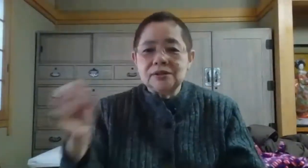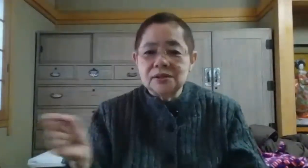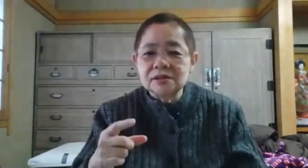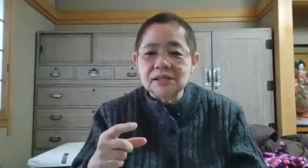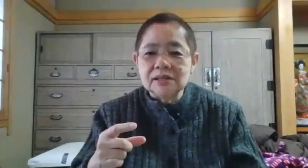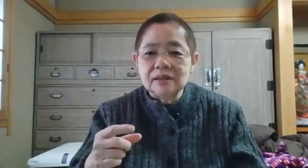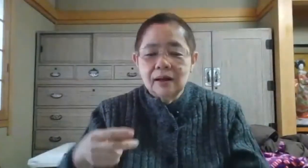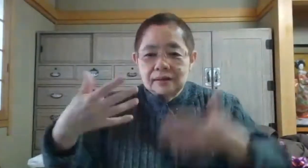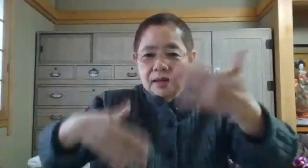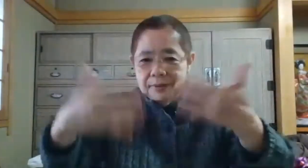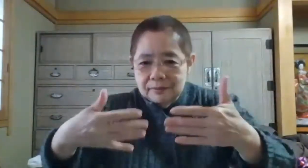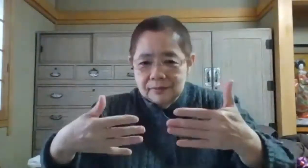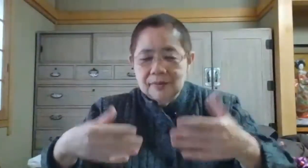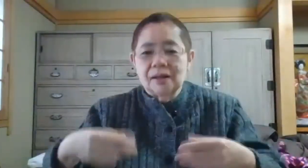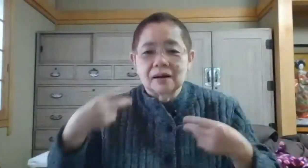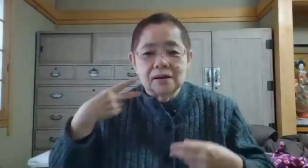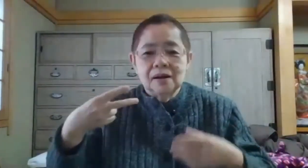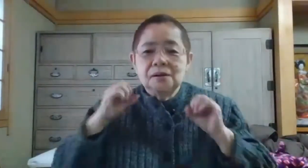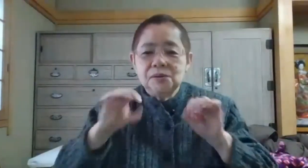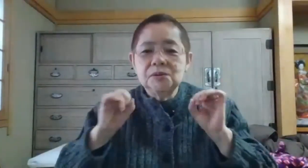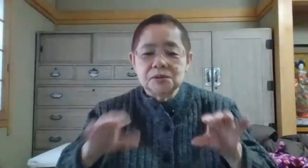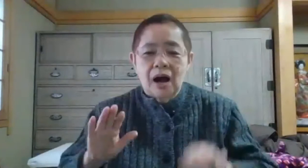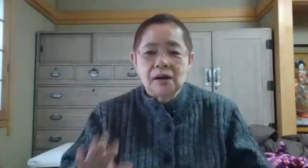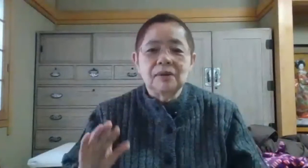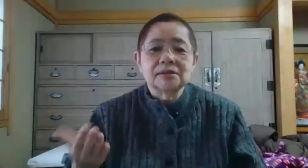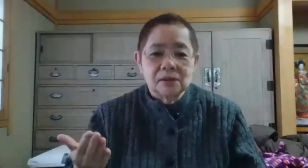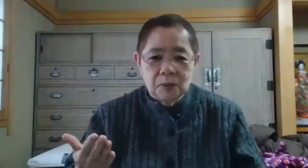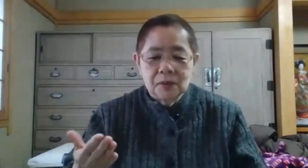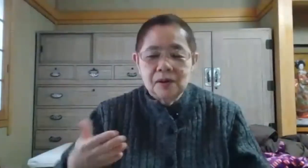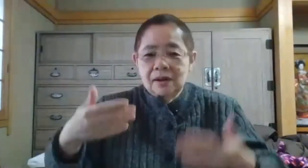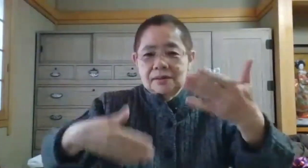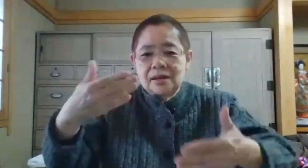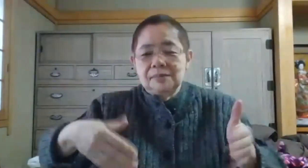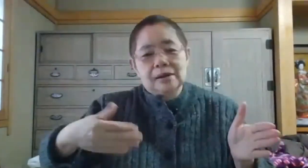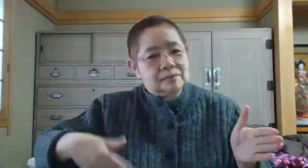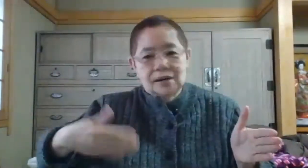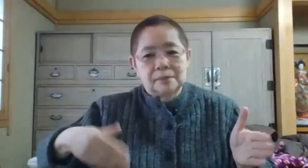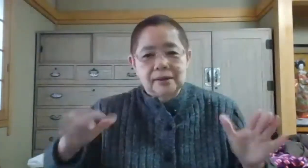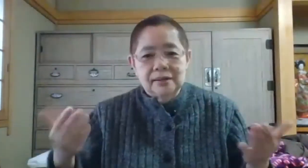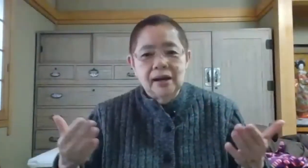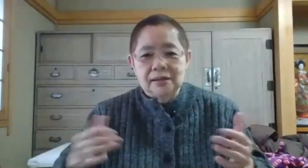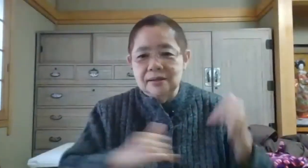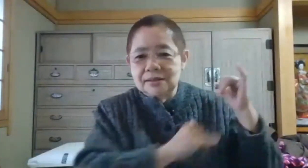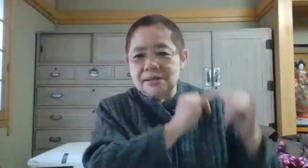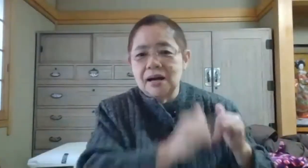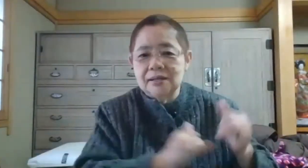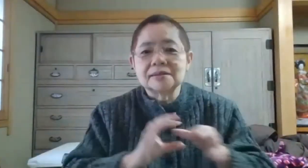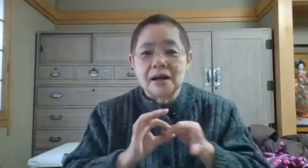すぐにテレビなんかでニュースがありますけれどもテレビまたまだない時代ですから